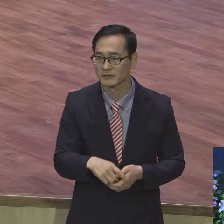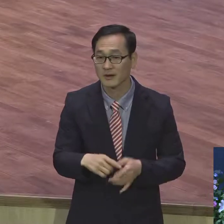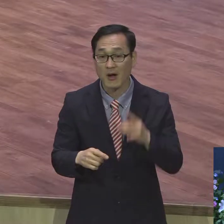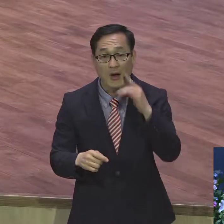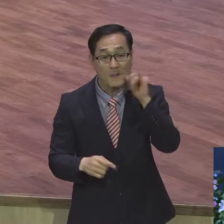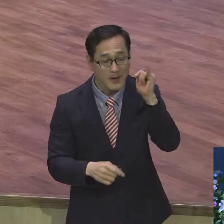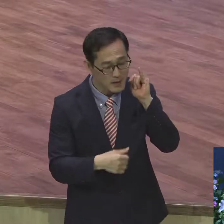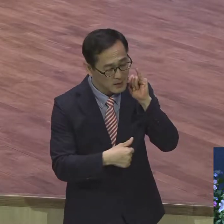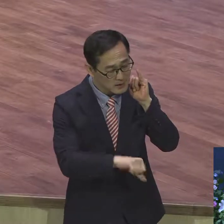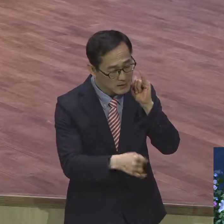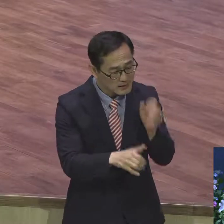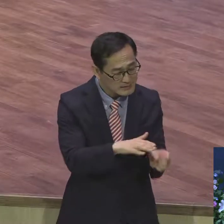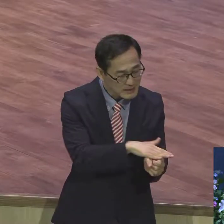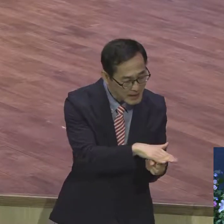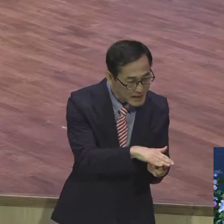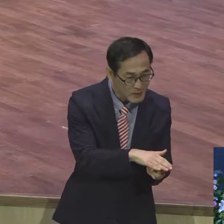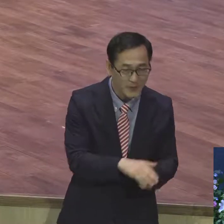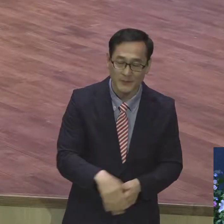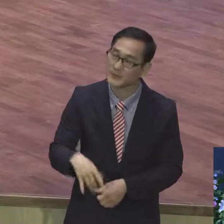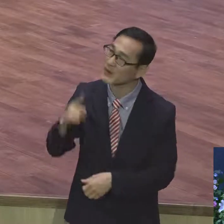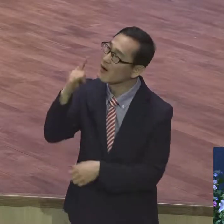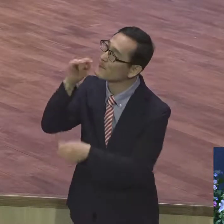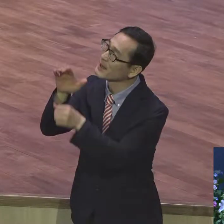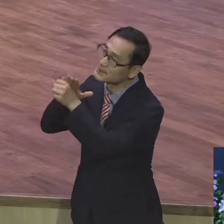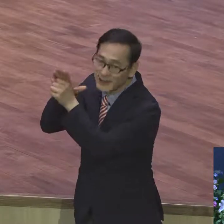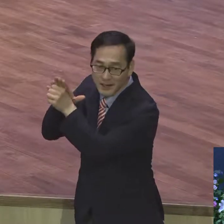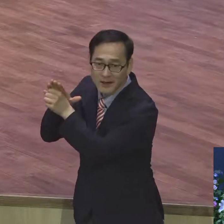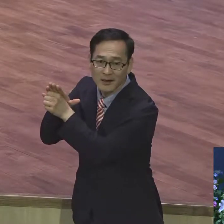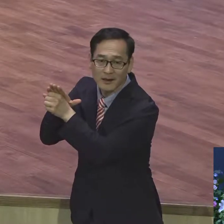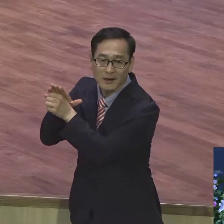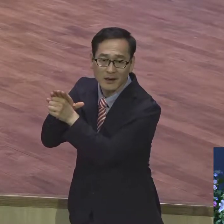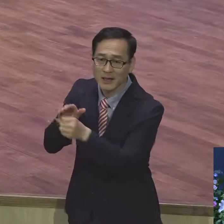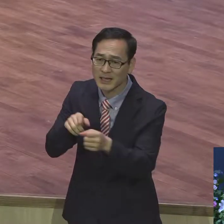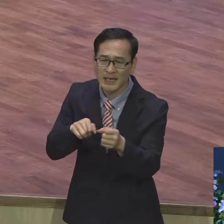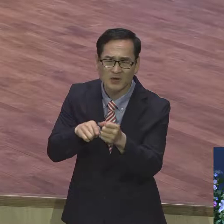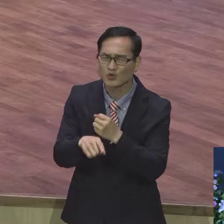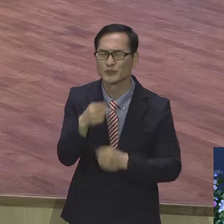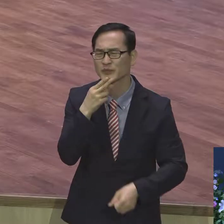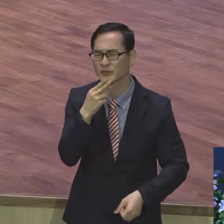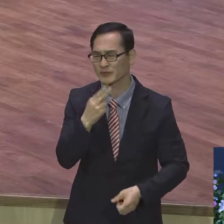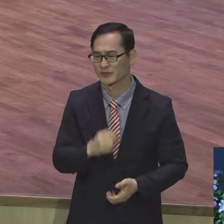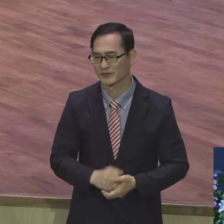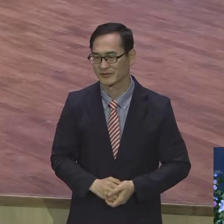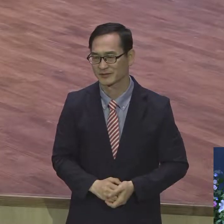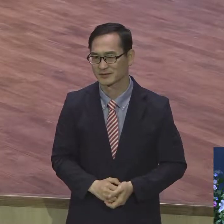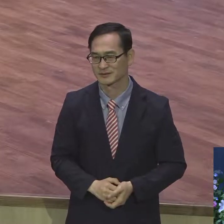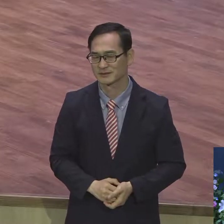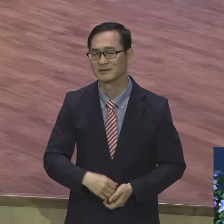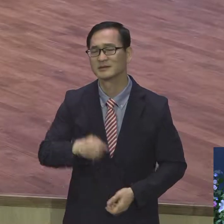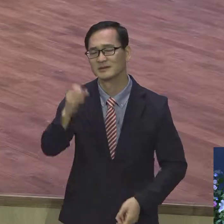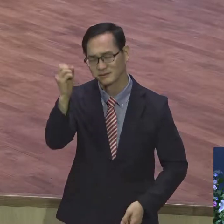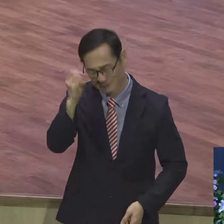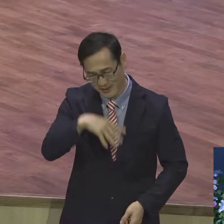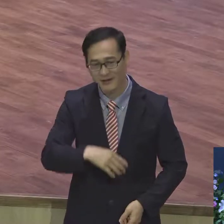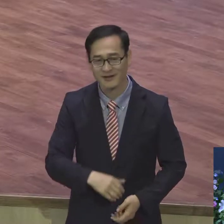자녀가 엄마를 사랑한다. 어떤 이유가 없는 것입니다. 그 어떤 조건도 없다는 것입니다.